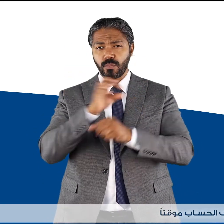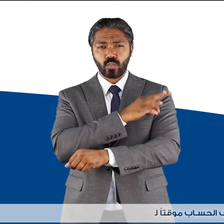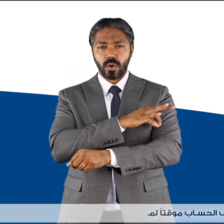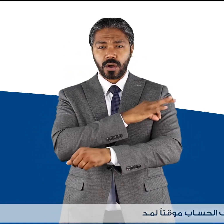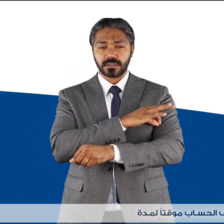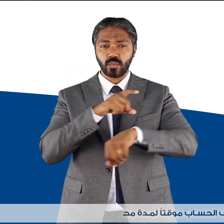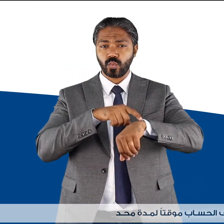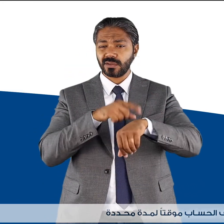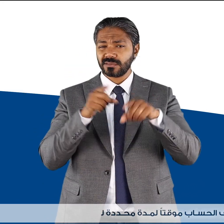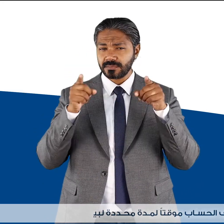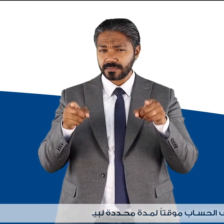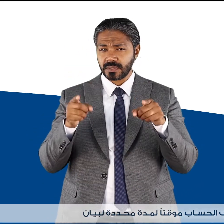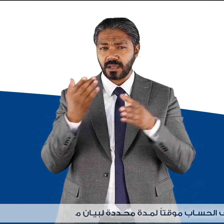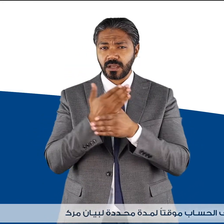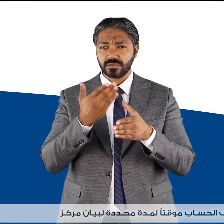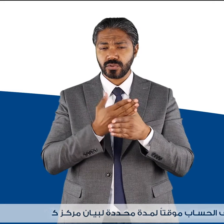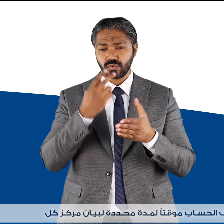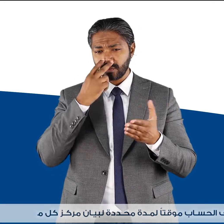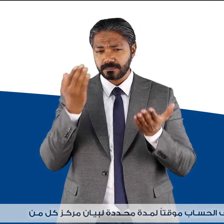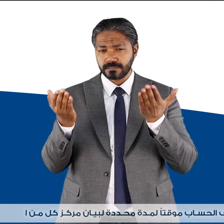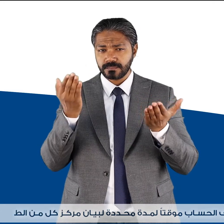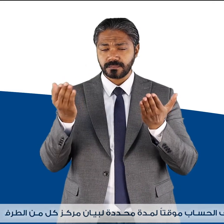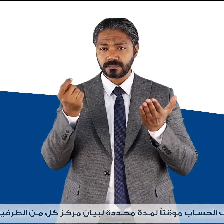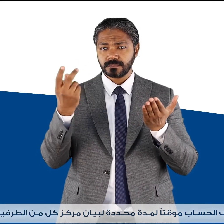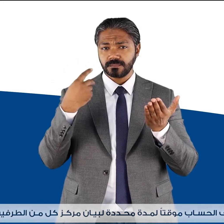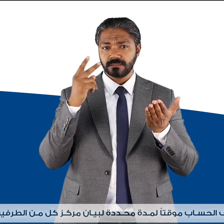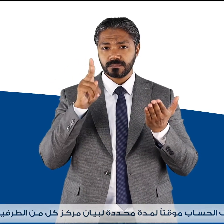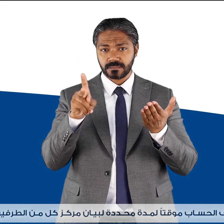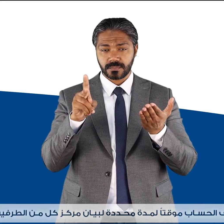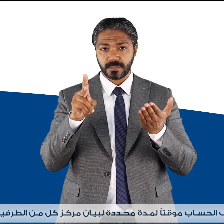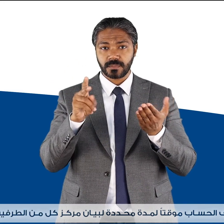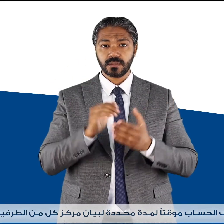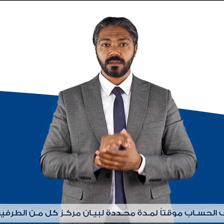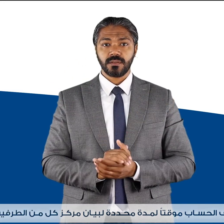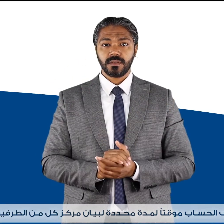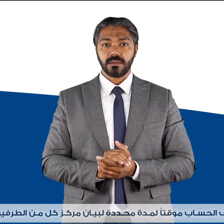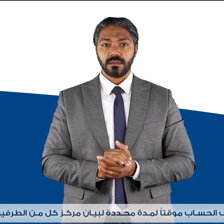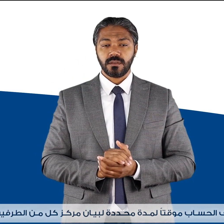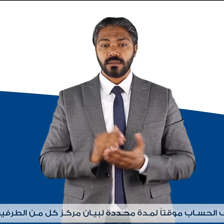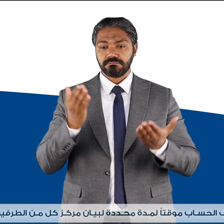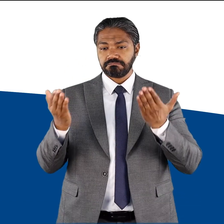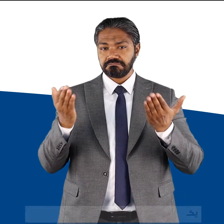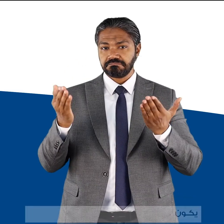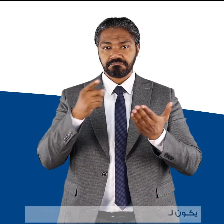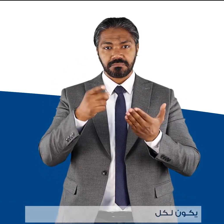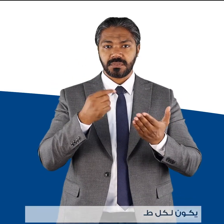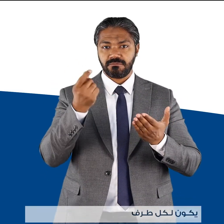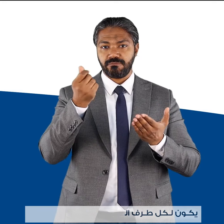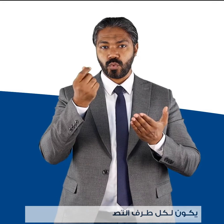مؤقتاً لمدة محددة لبيان مركز كل من الطرفين دائناً أو مديناً يكون لكل طرف